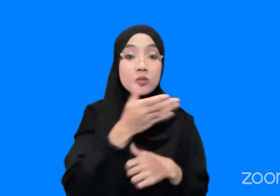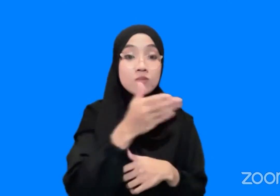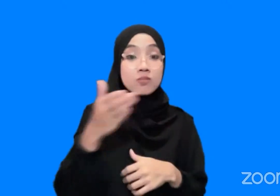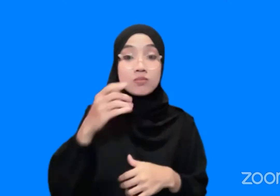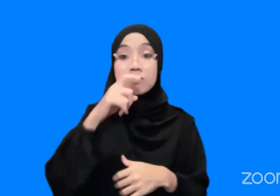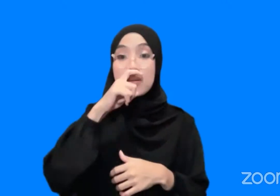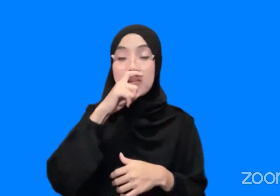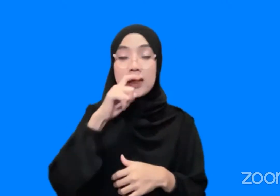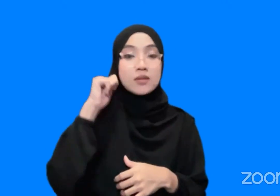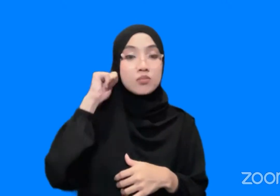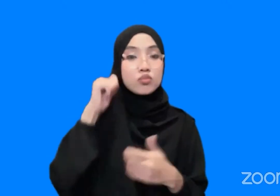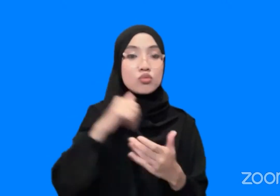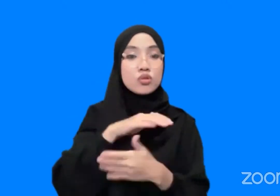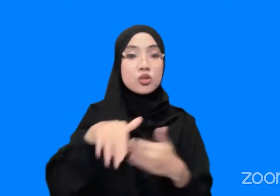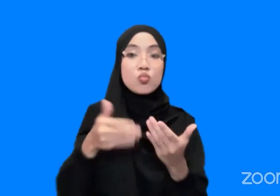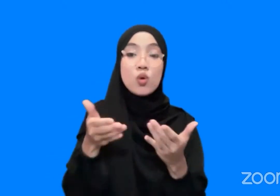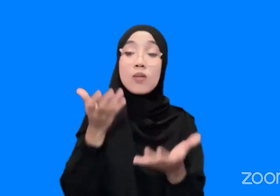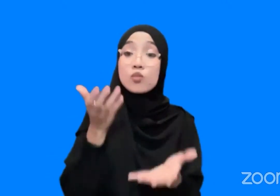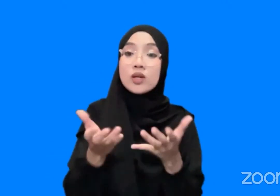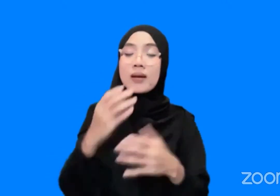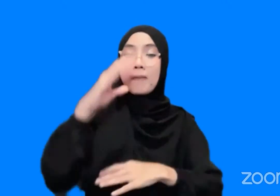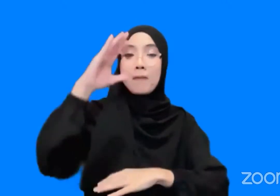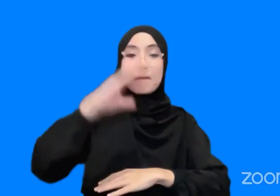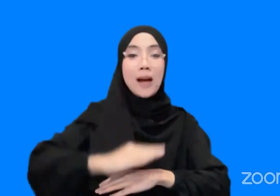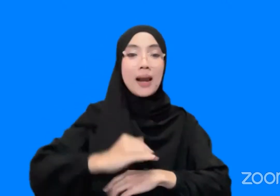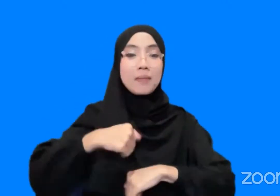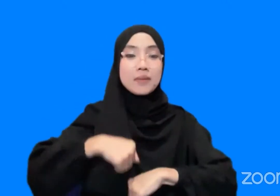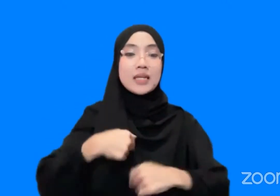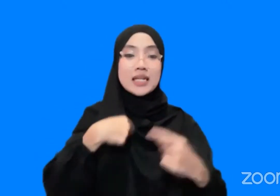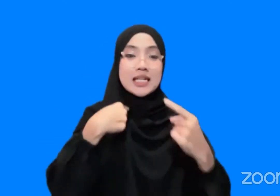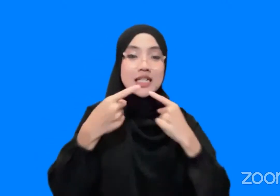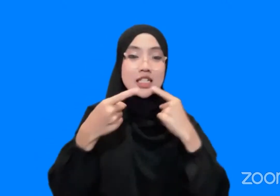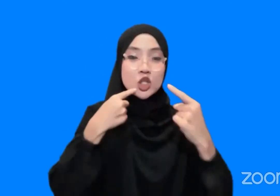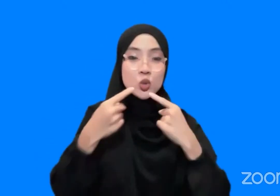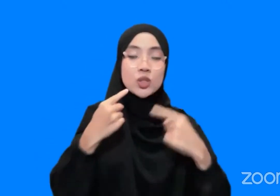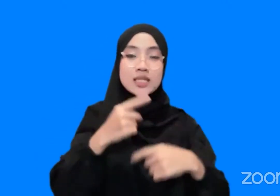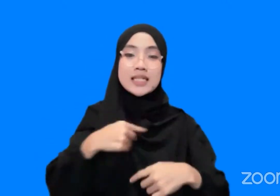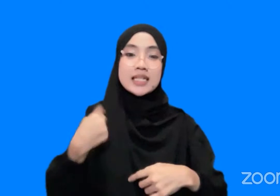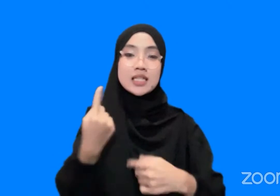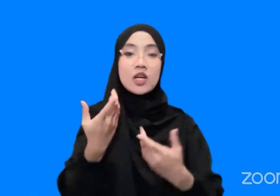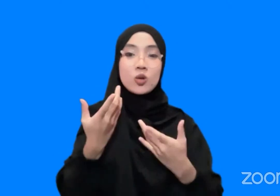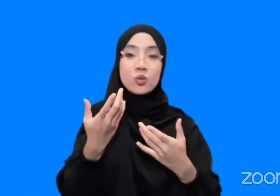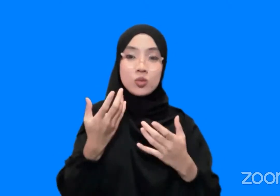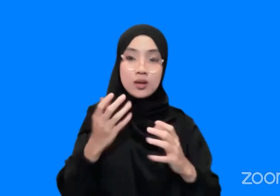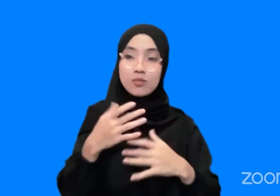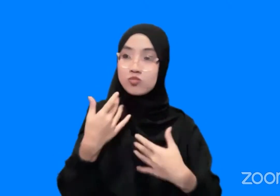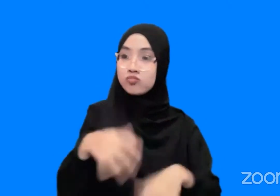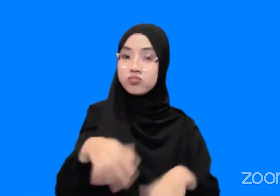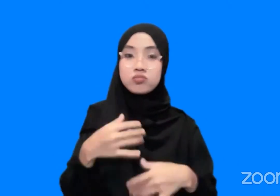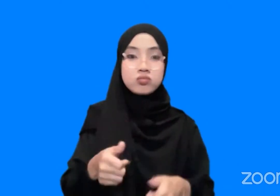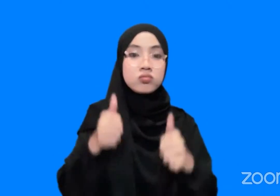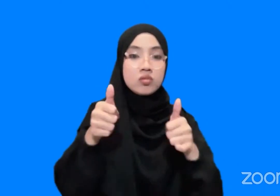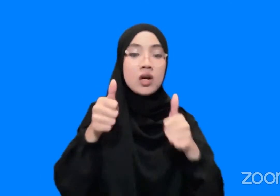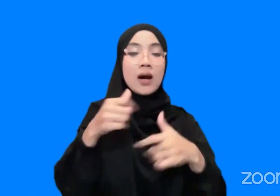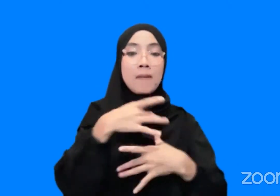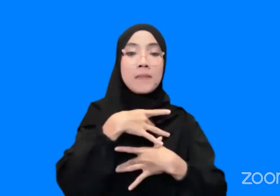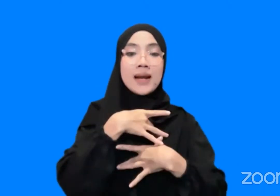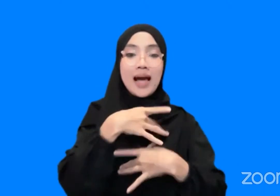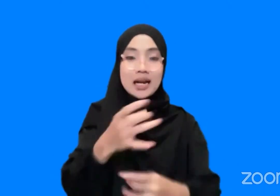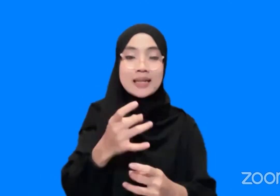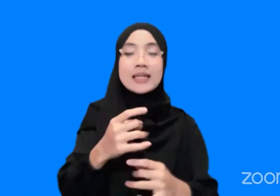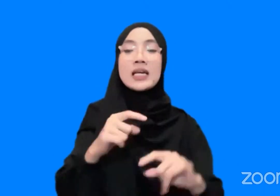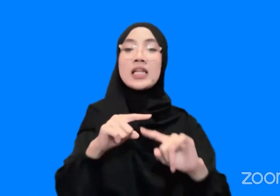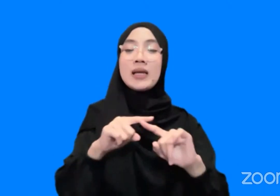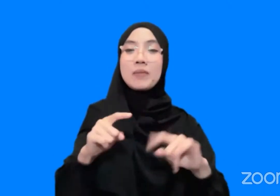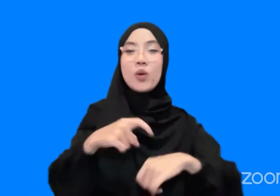mungkin malam ini diskusi kita memang sangat menarik sekali namun sekali lagi memang